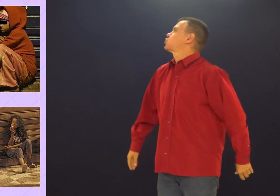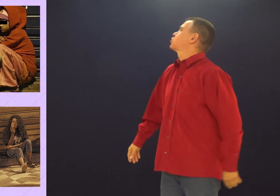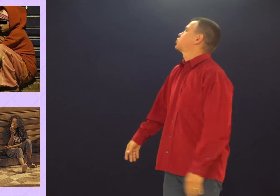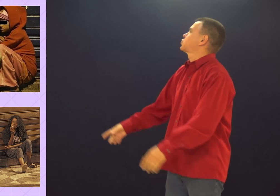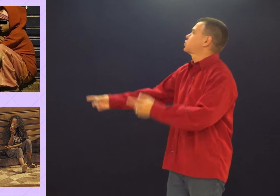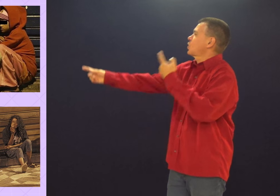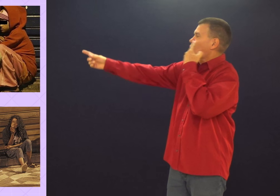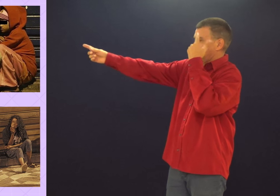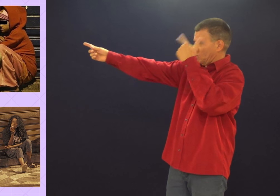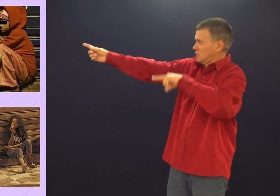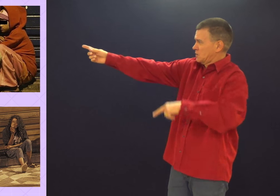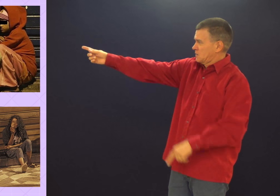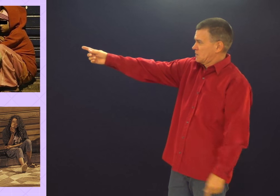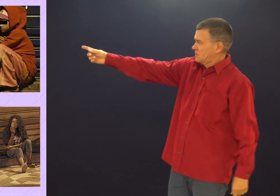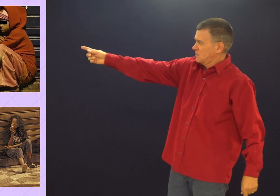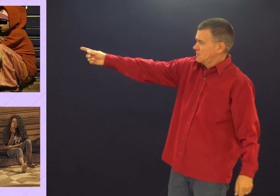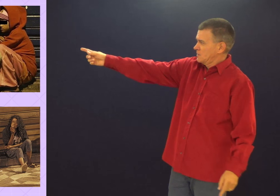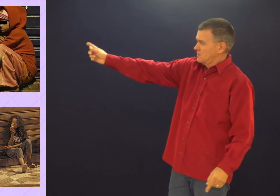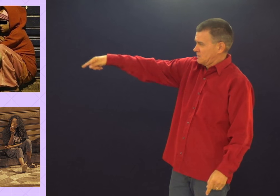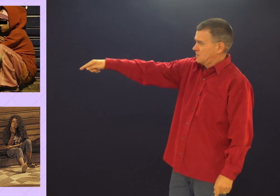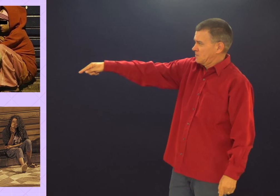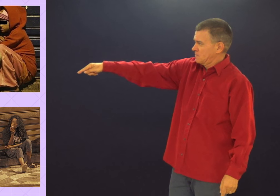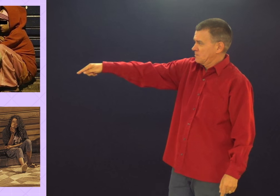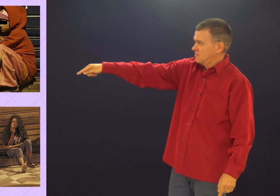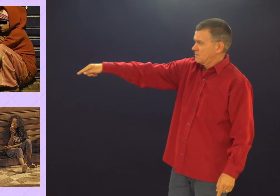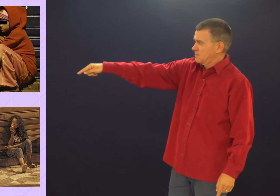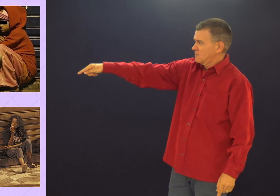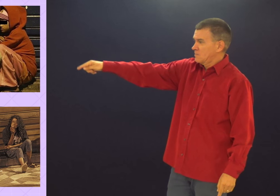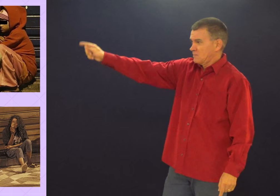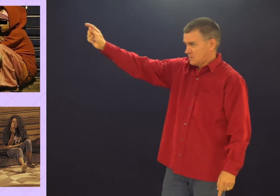Eles estão se drogando, né? Os menores ficam ali usando drogas.